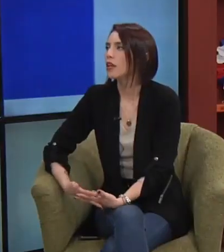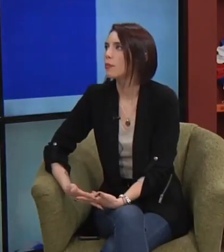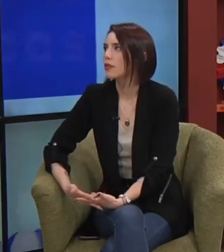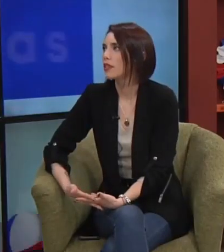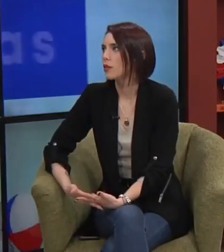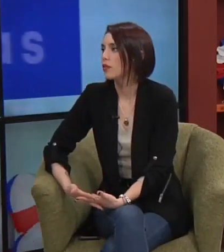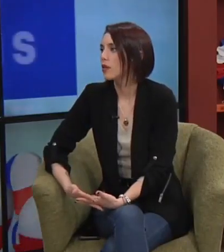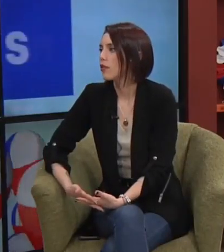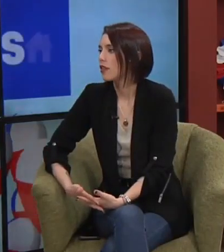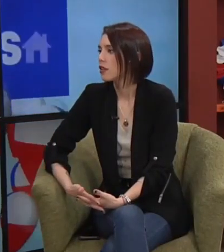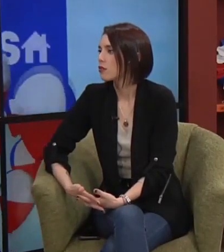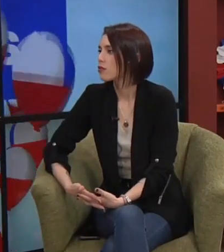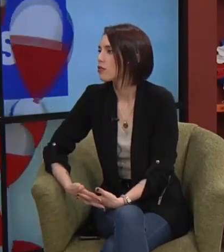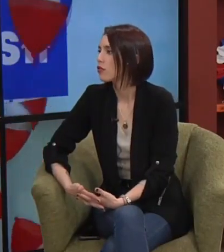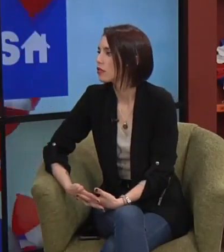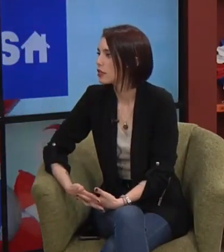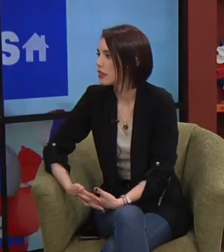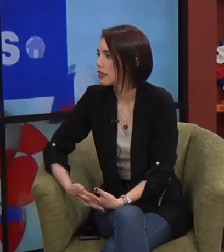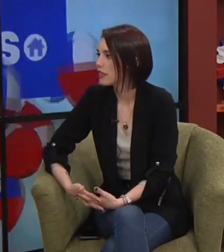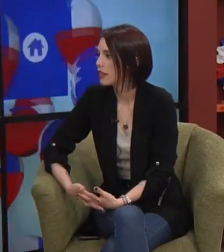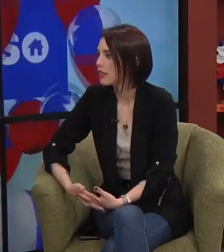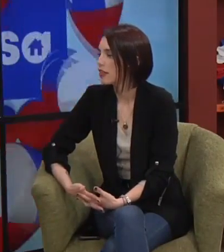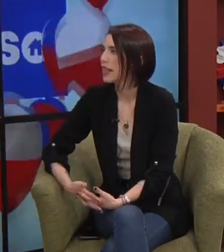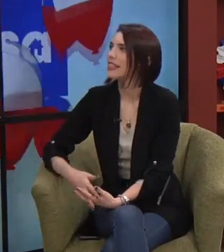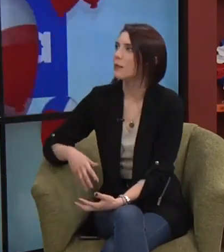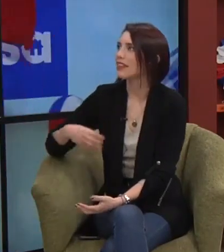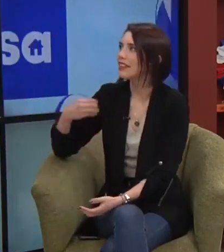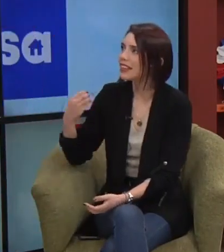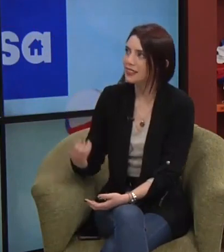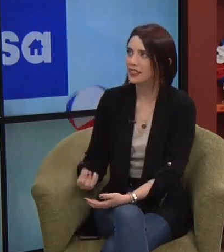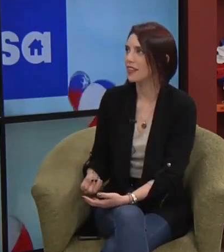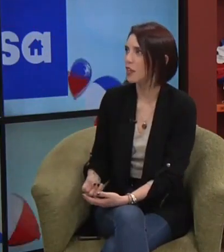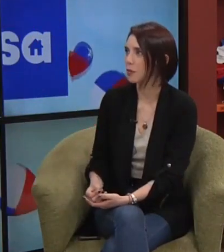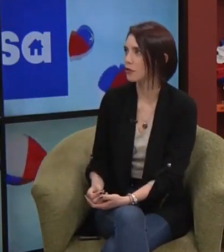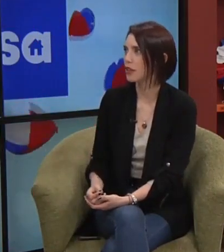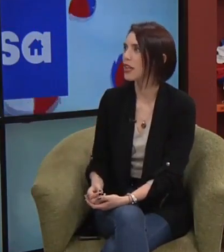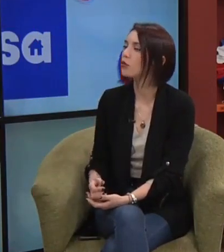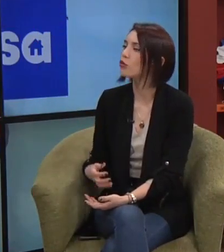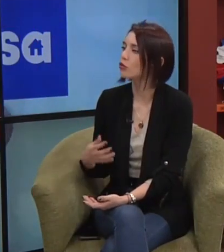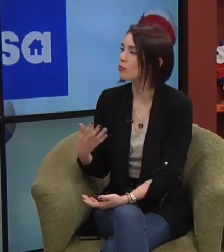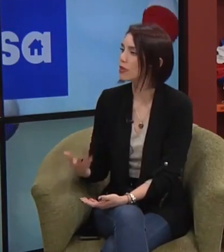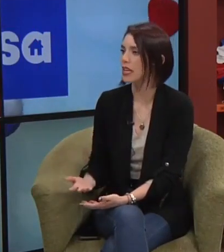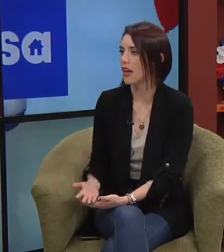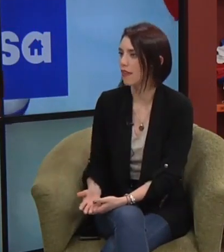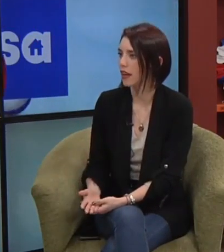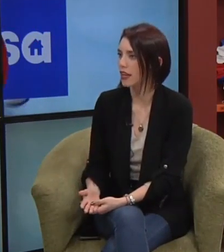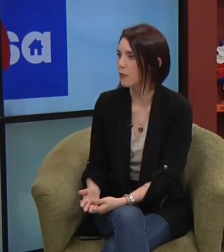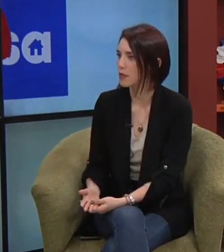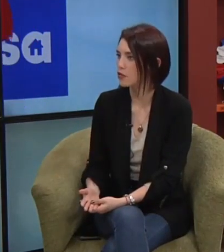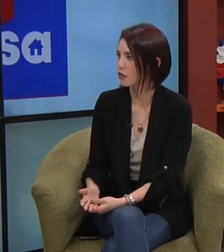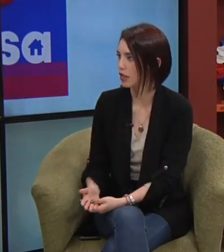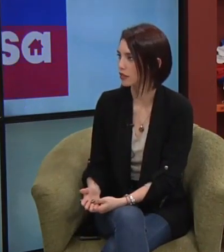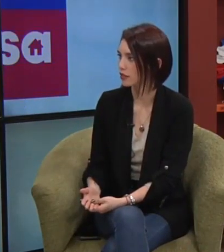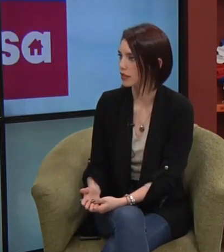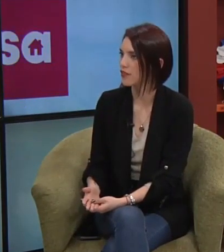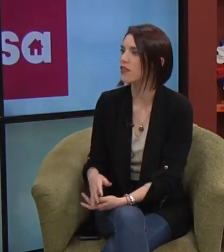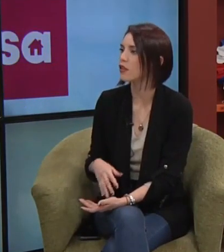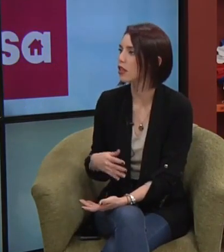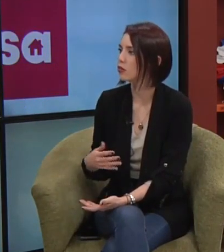aporte cuando hablamos de inclusión, la independencia de las personas, la autonomía de aquellas personas que viven con algún